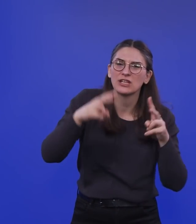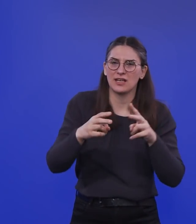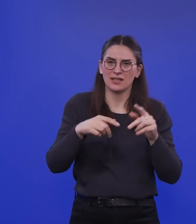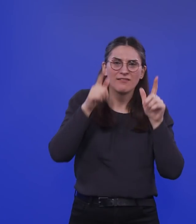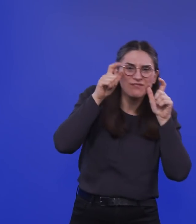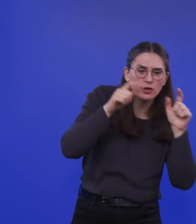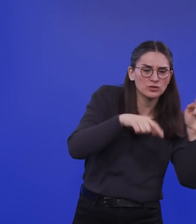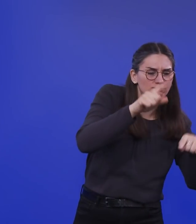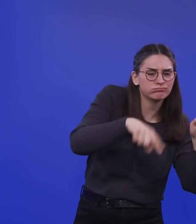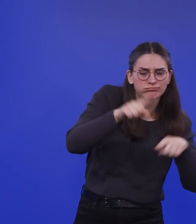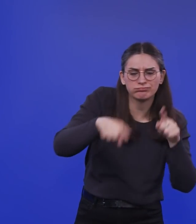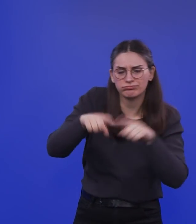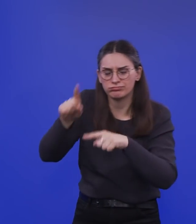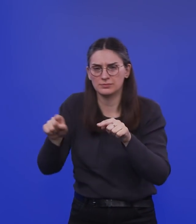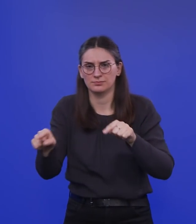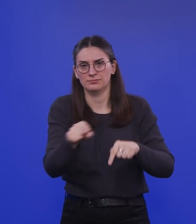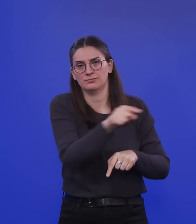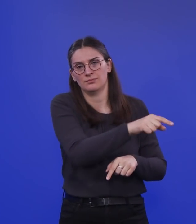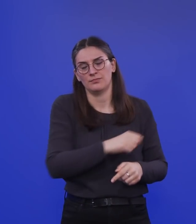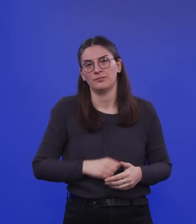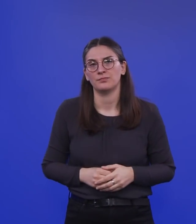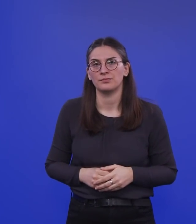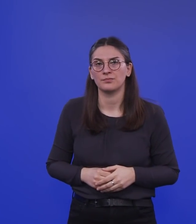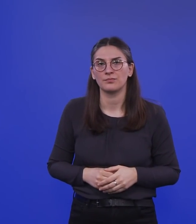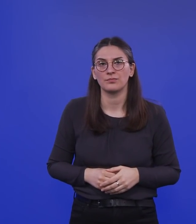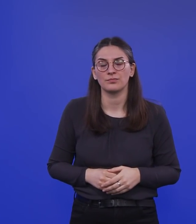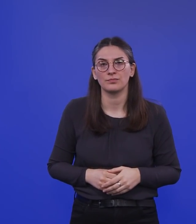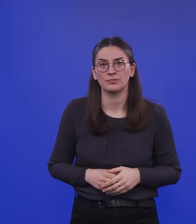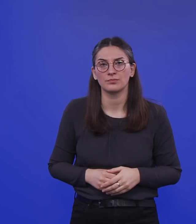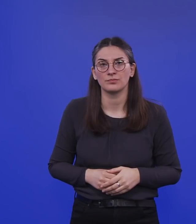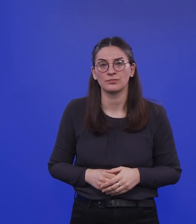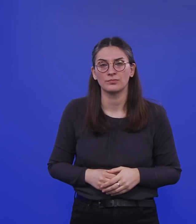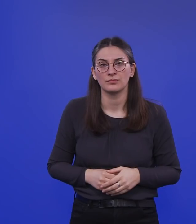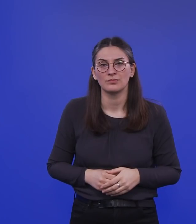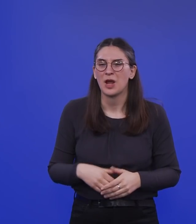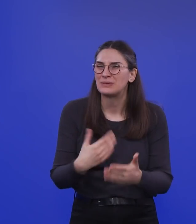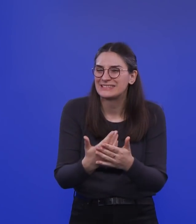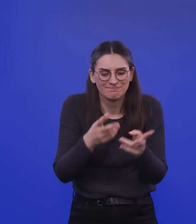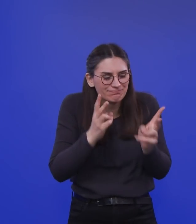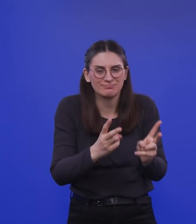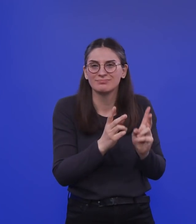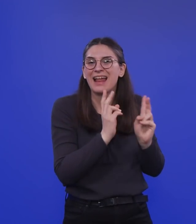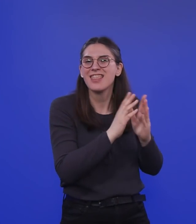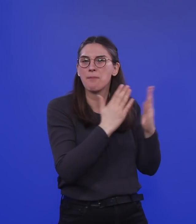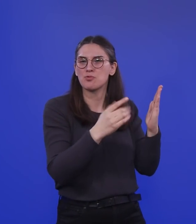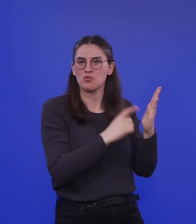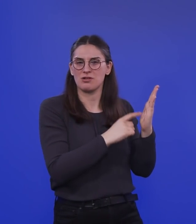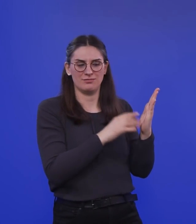gelagert sein. Und dennoch, das ist eigentlich der Lehrbuchfall für Pandemiekontrolle in der